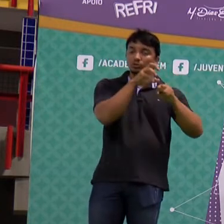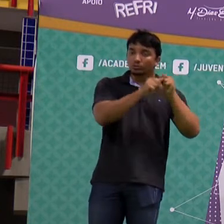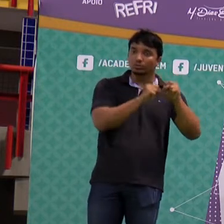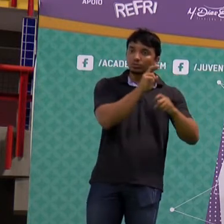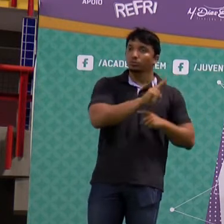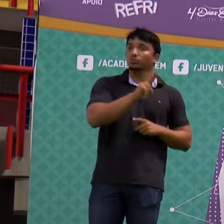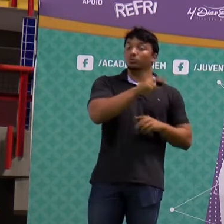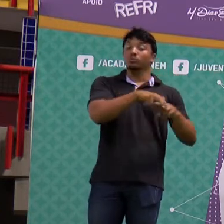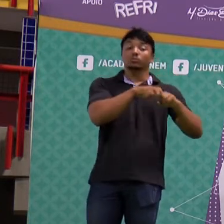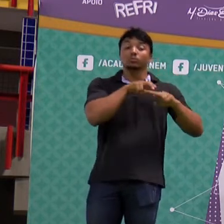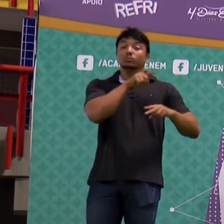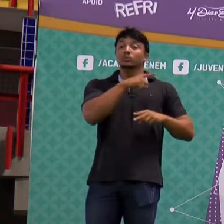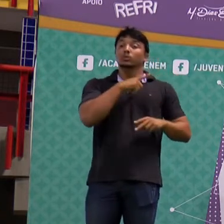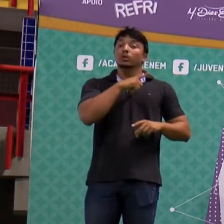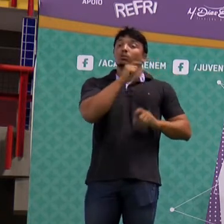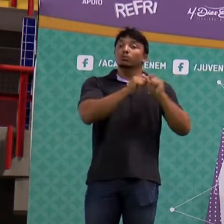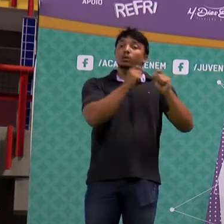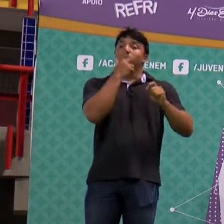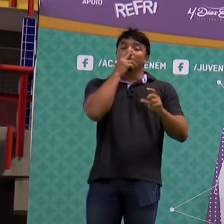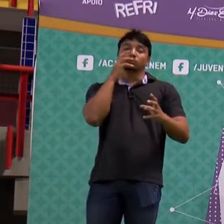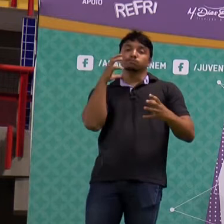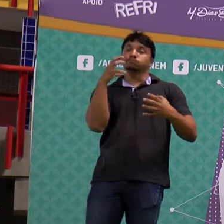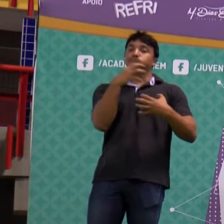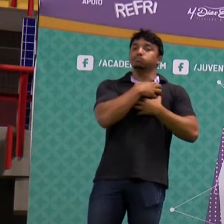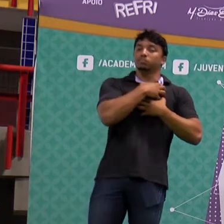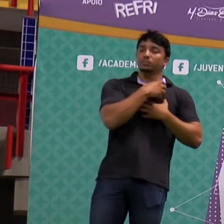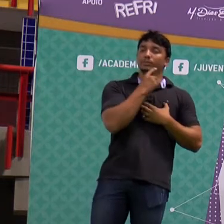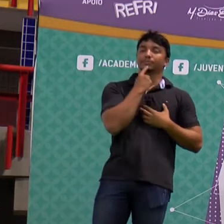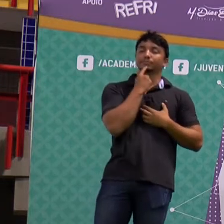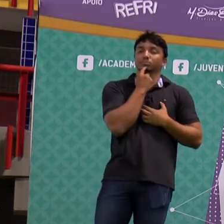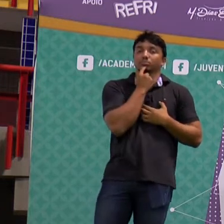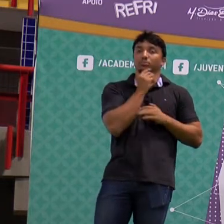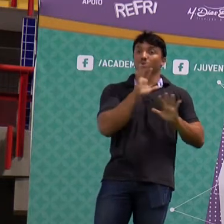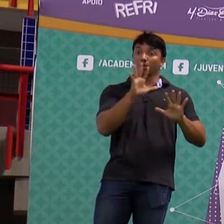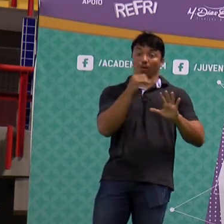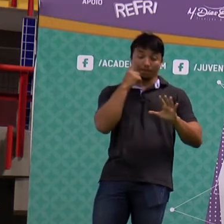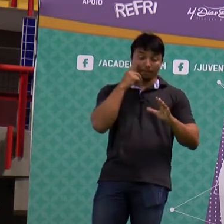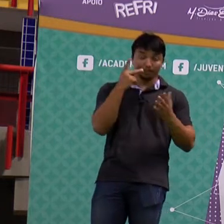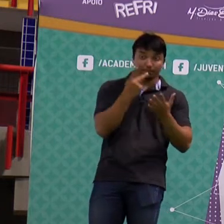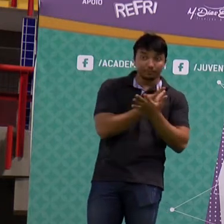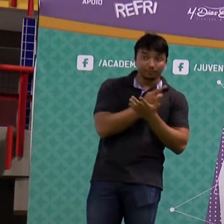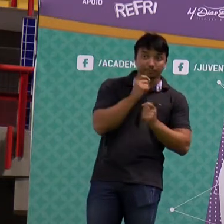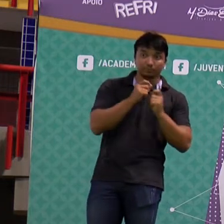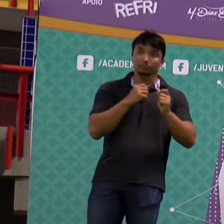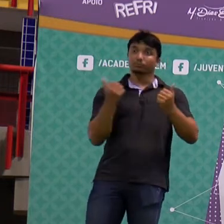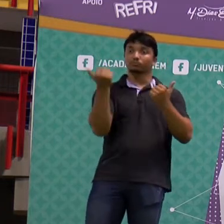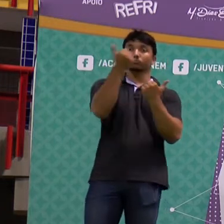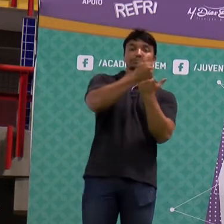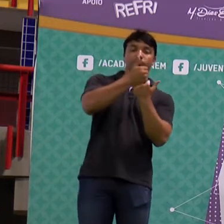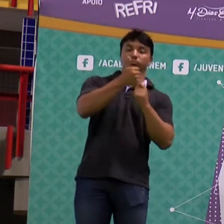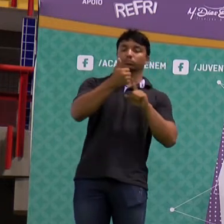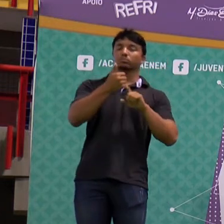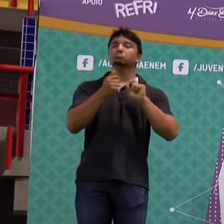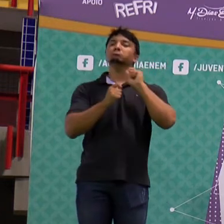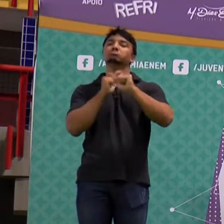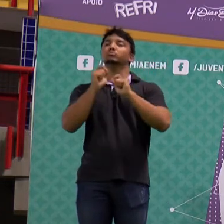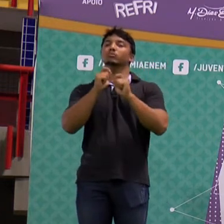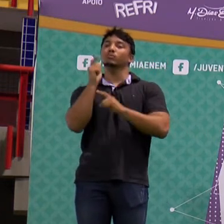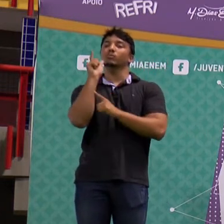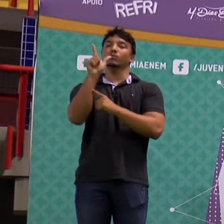Por isso, ele provoca menos impactos ambientais. Então, pessoal, a gente trocar o etanol